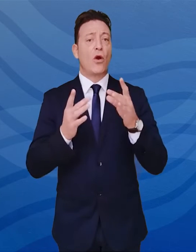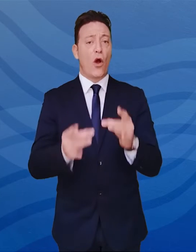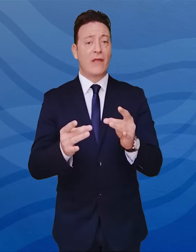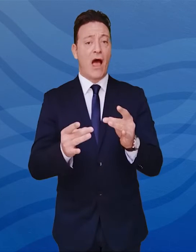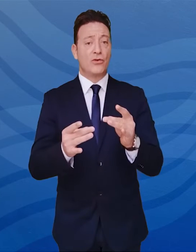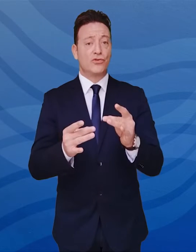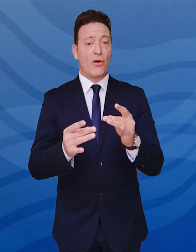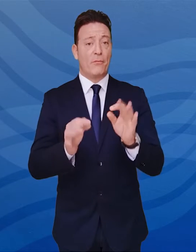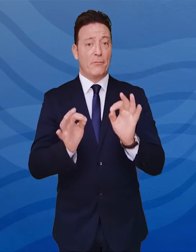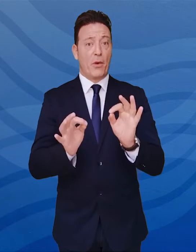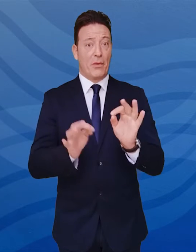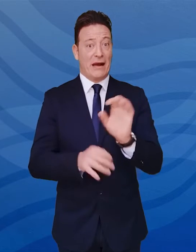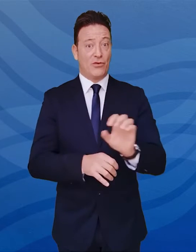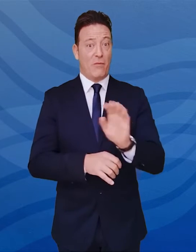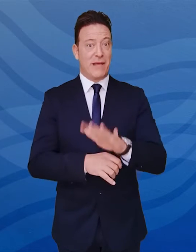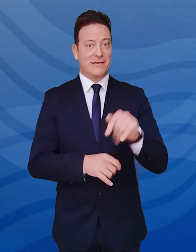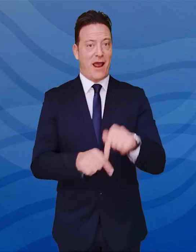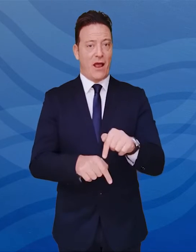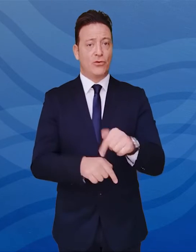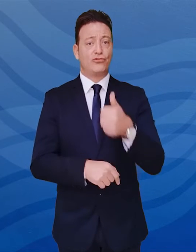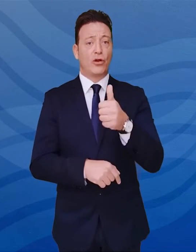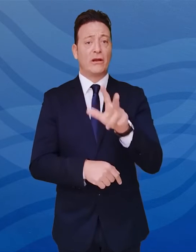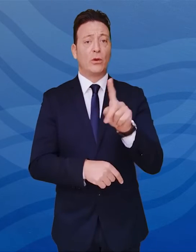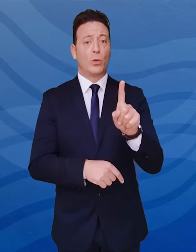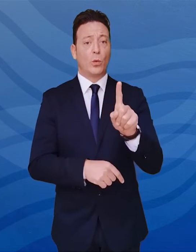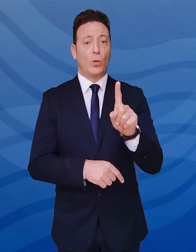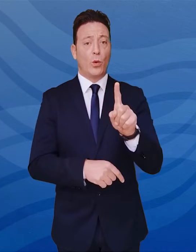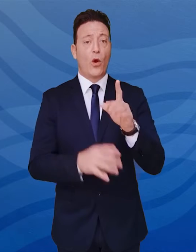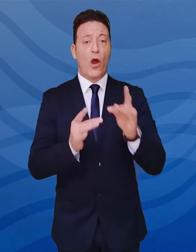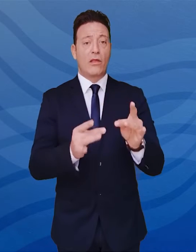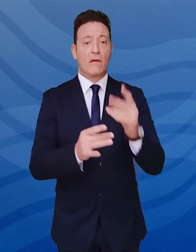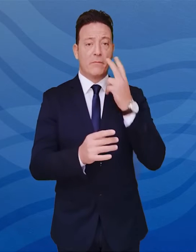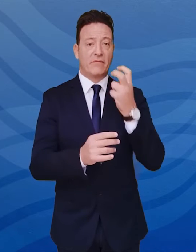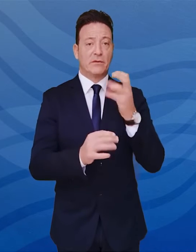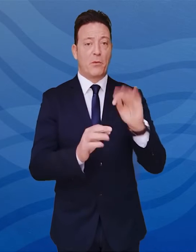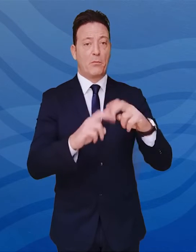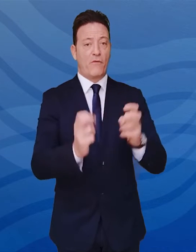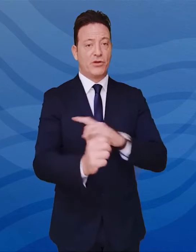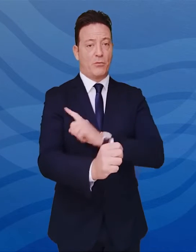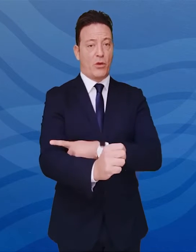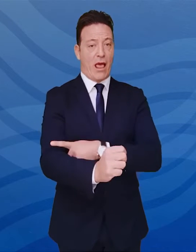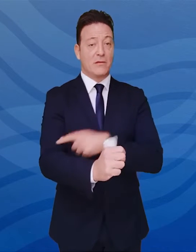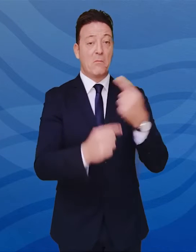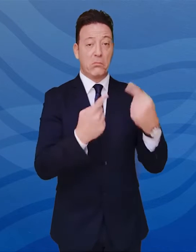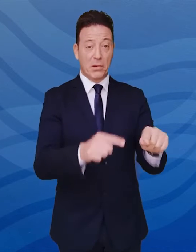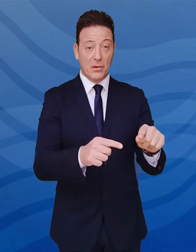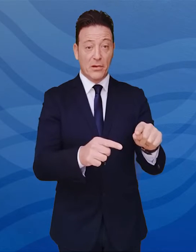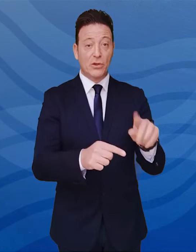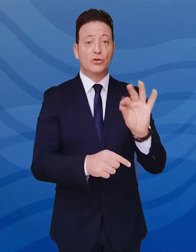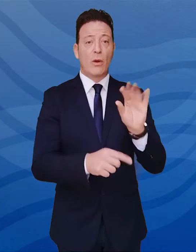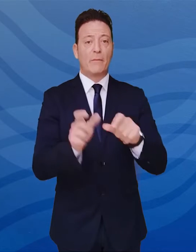-19 nella Regione Basilicata, 131 sono attribuiti alla provincia di Potenza e di questi 50